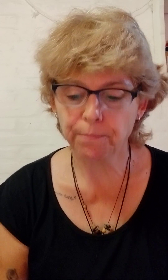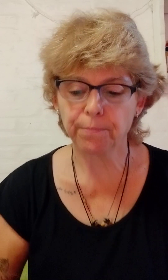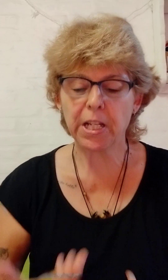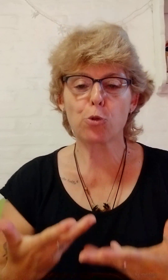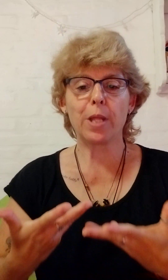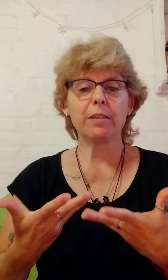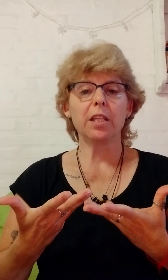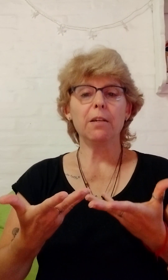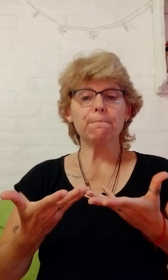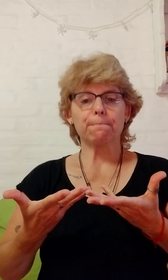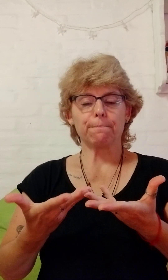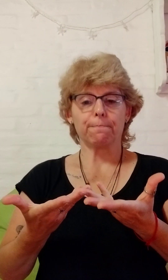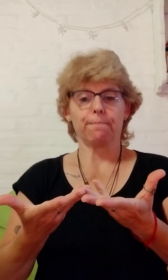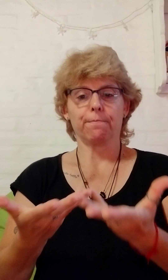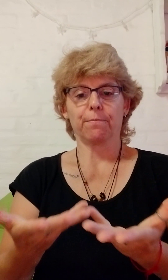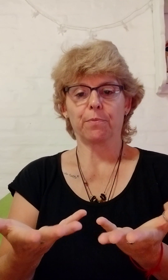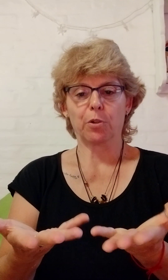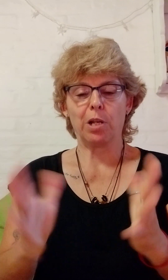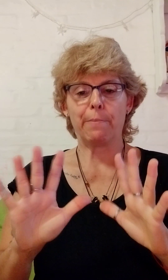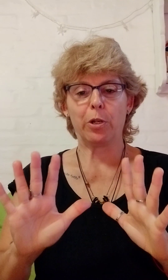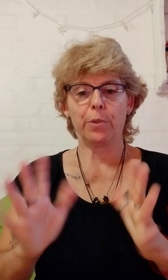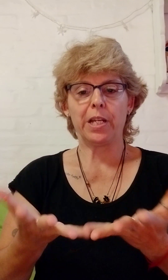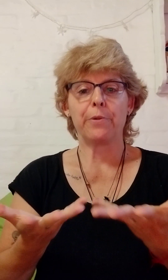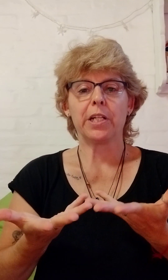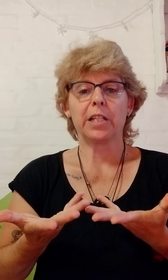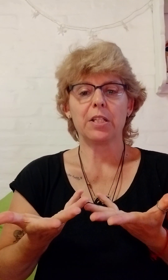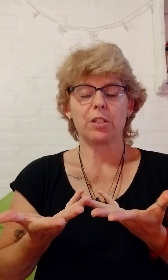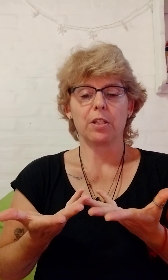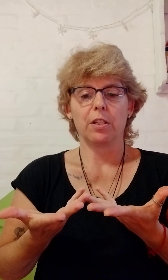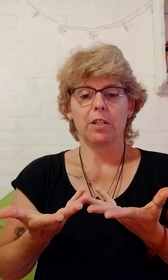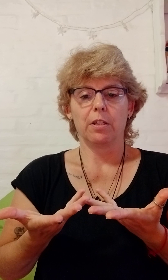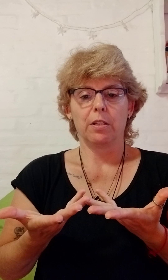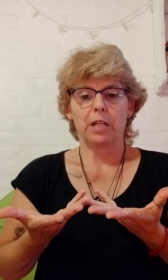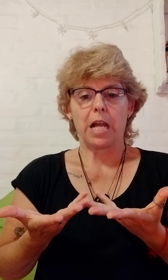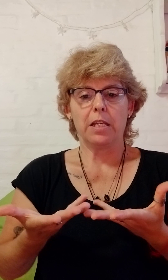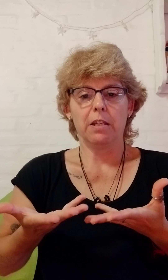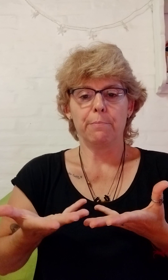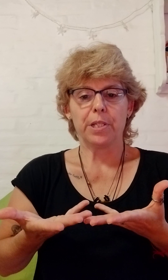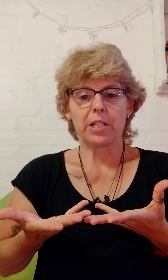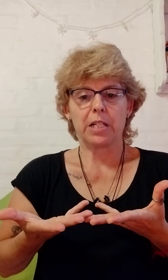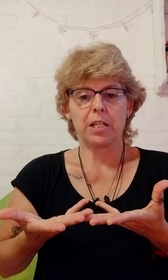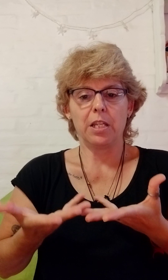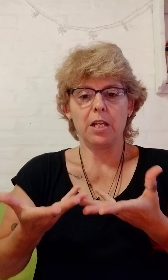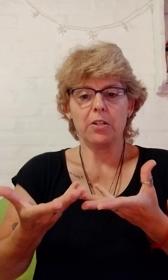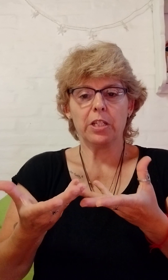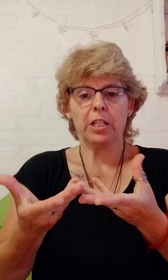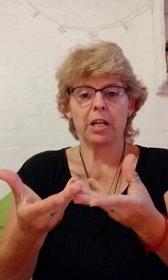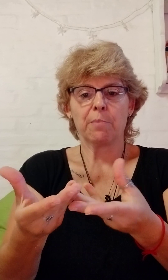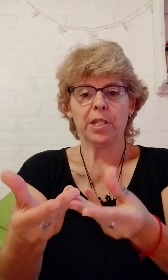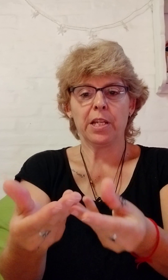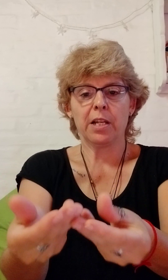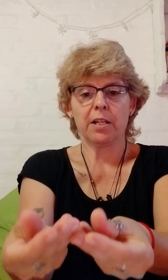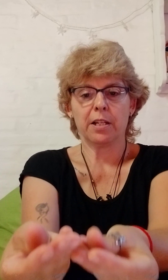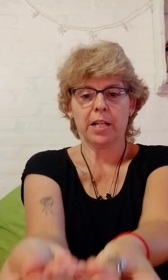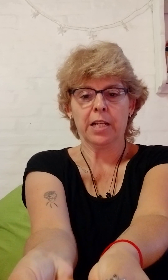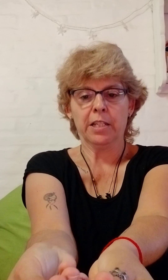Ayudante. Con las manos bien abiertas. Ahí empieza la seña. Y termina. Ahí.